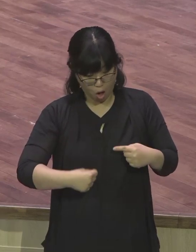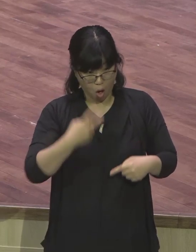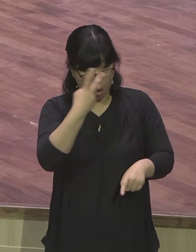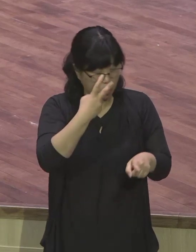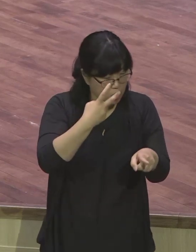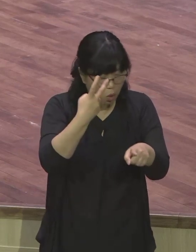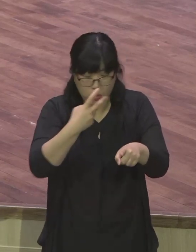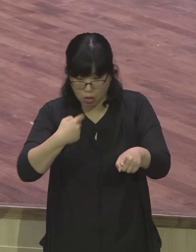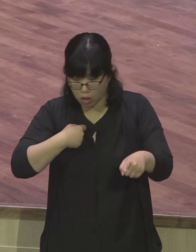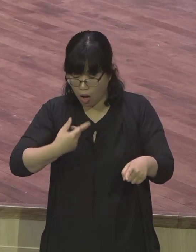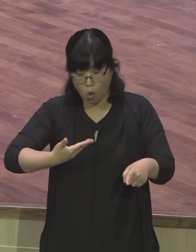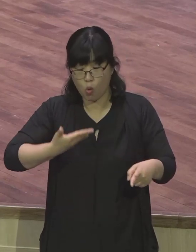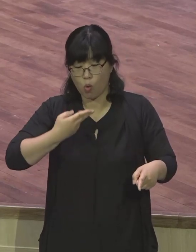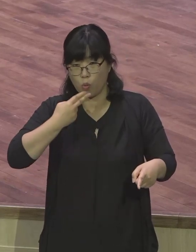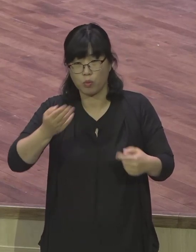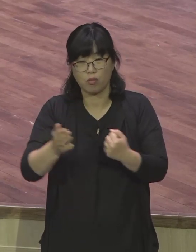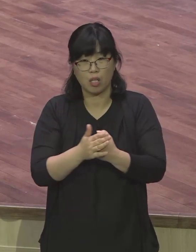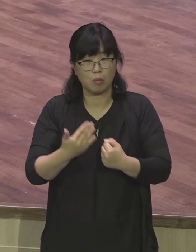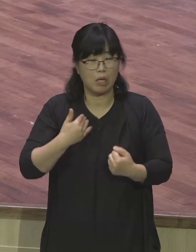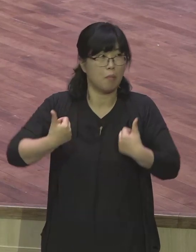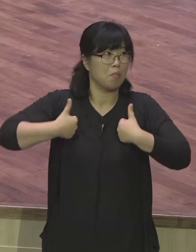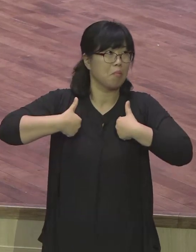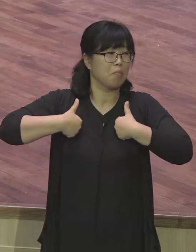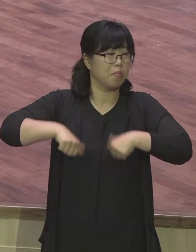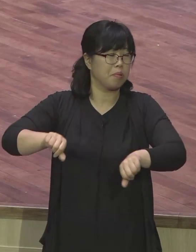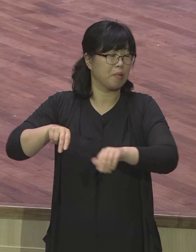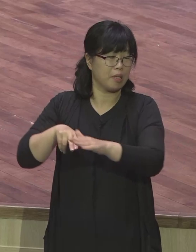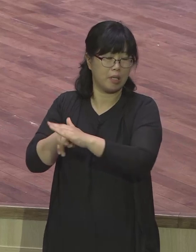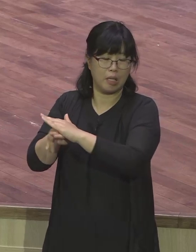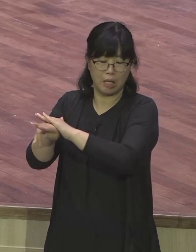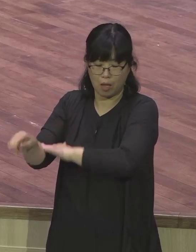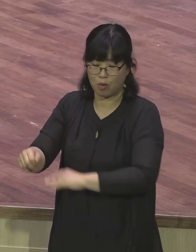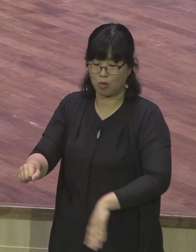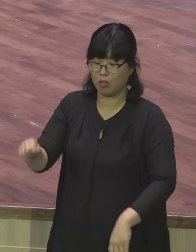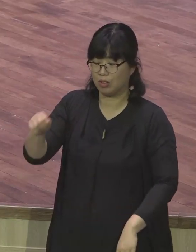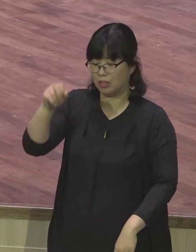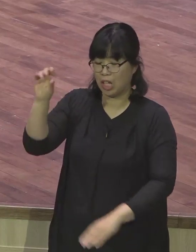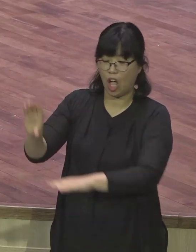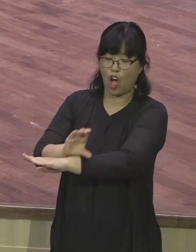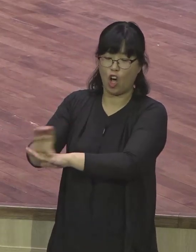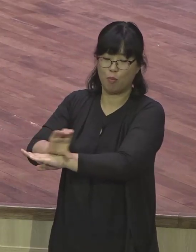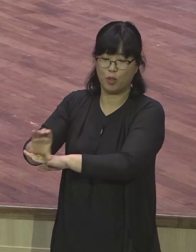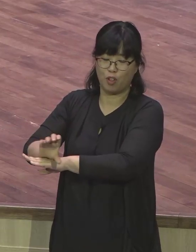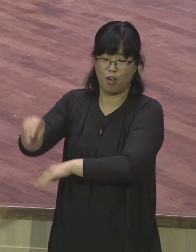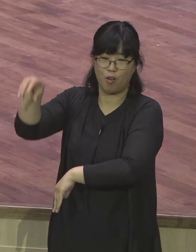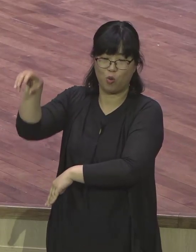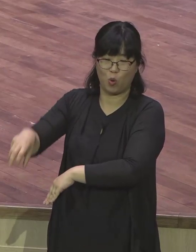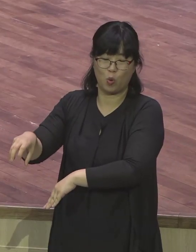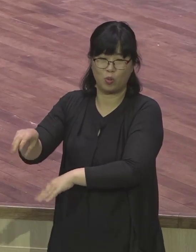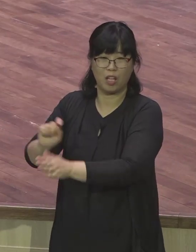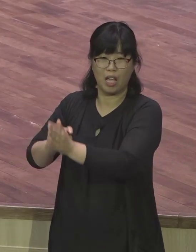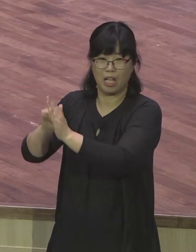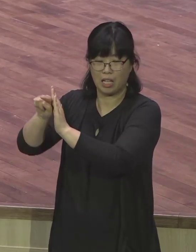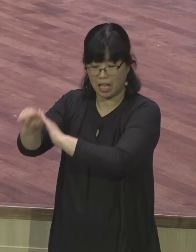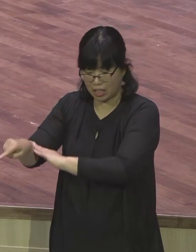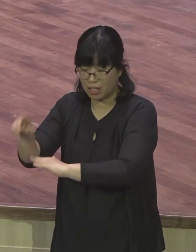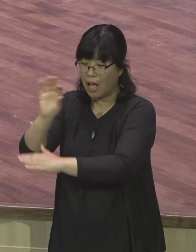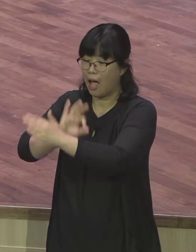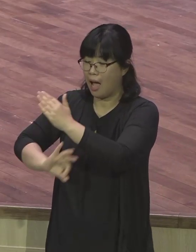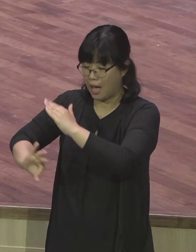대회장 근처에 있는 PC방으로 가게 되었습니다 근데 참 감사하게도 아침이라서 그 PC방에